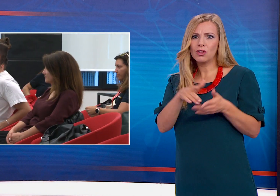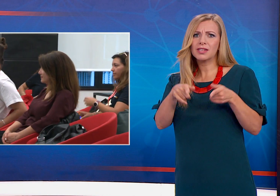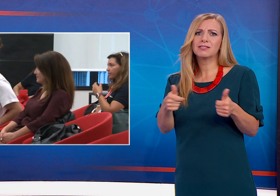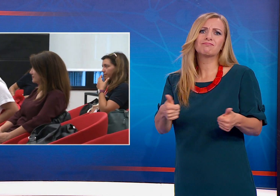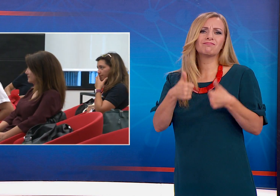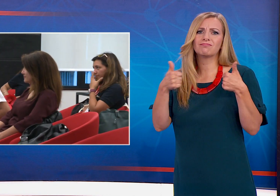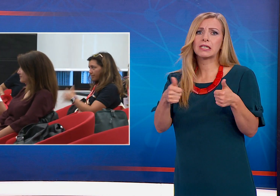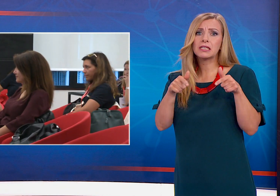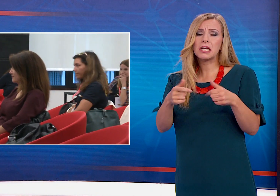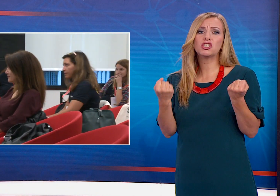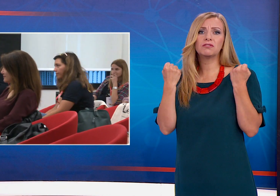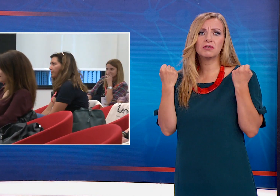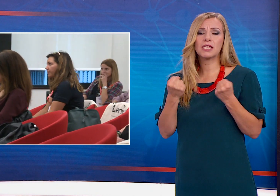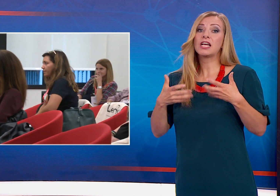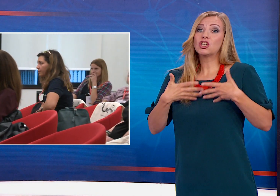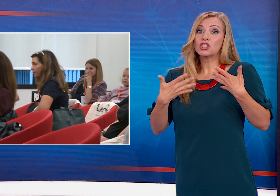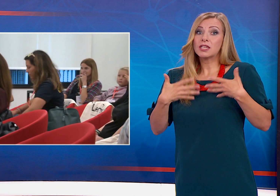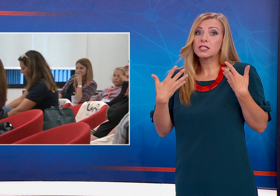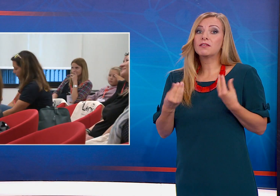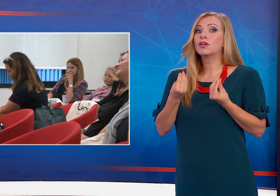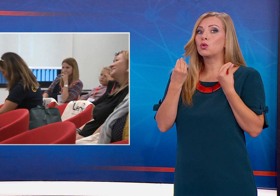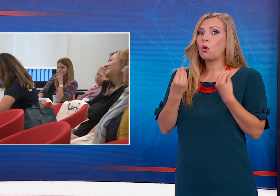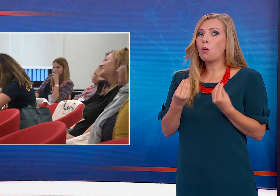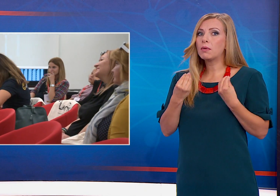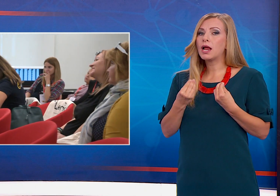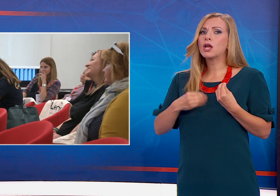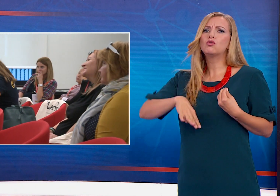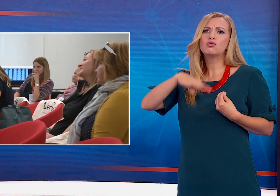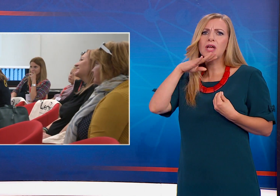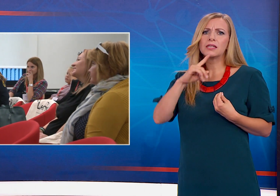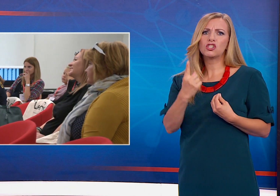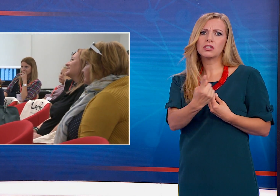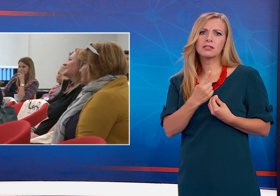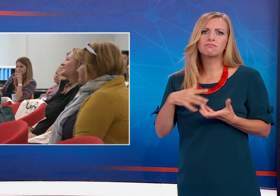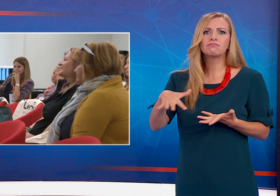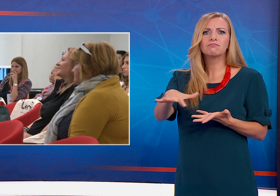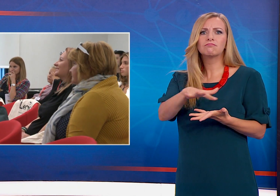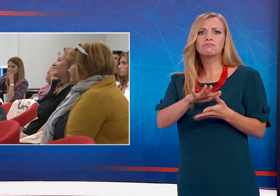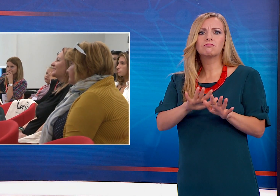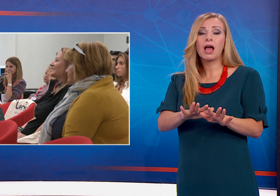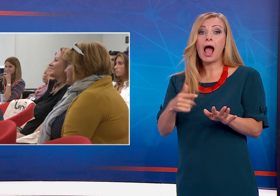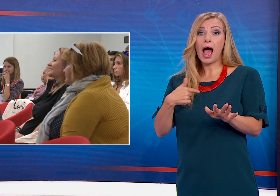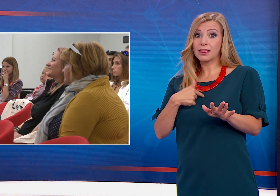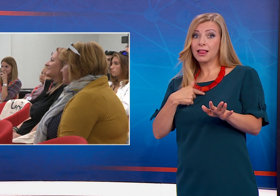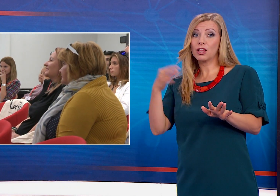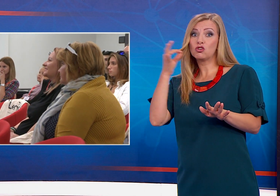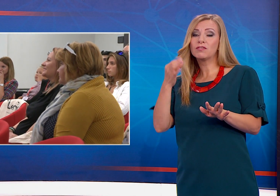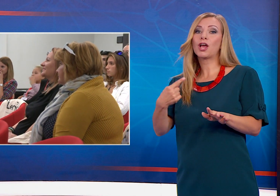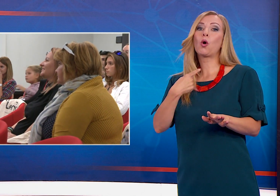щастливо и добре, съмодостатъчно някак си. И ние само губим от това, че нямаме контакт с тях.